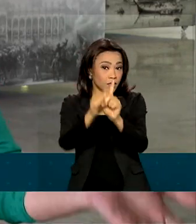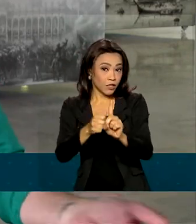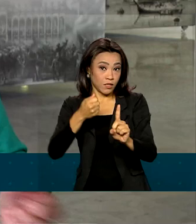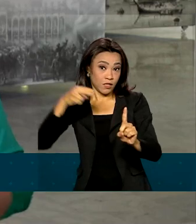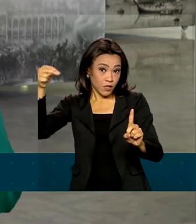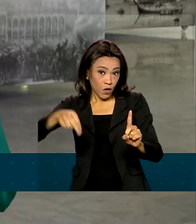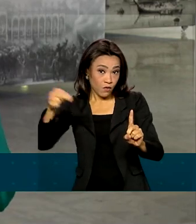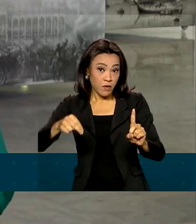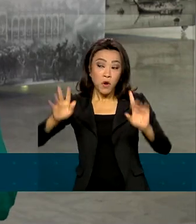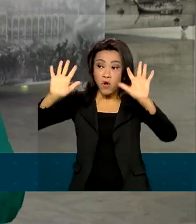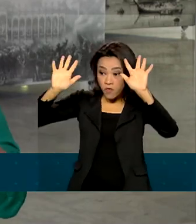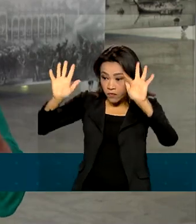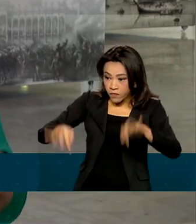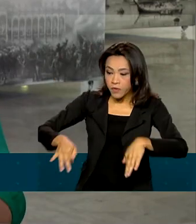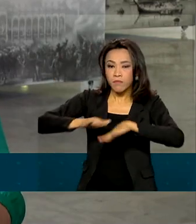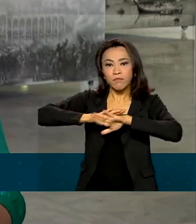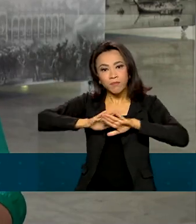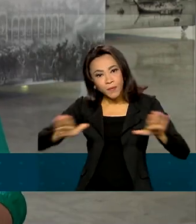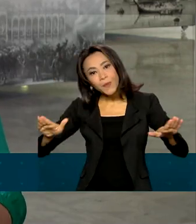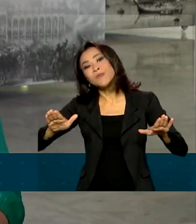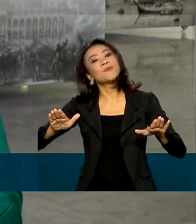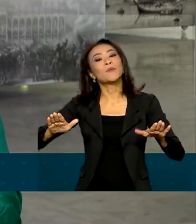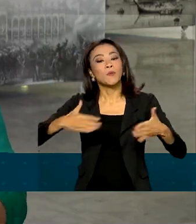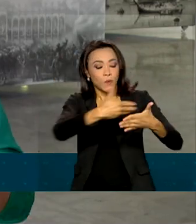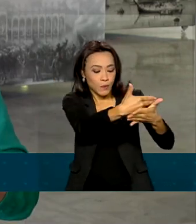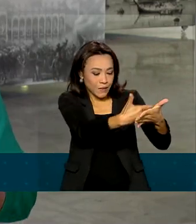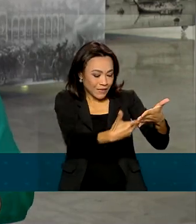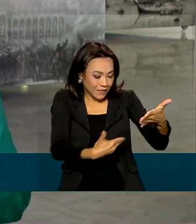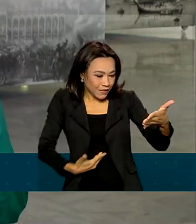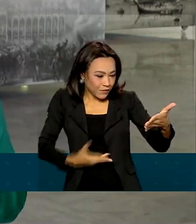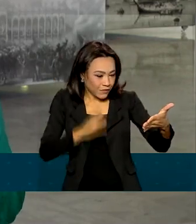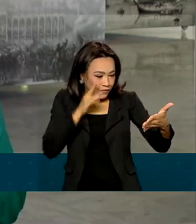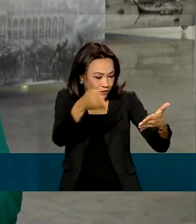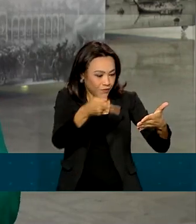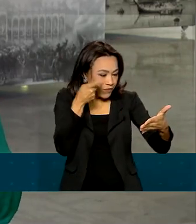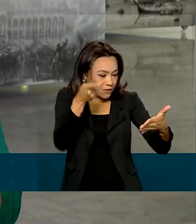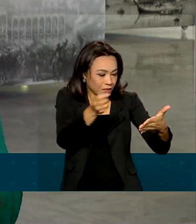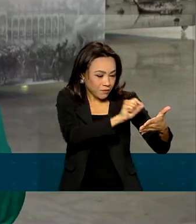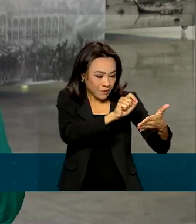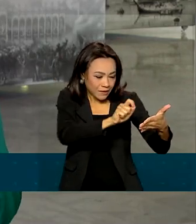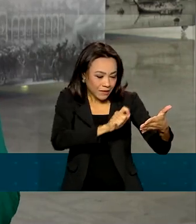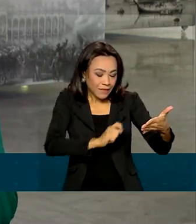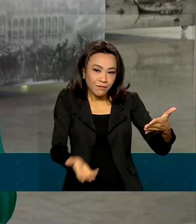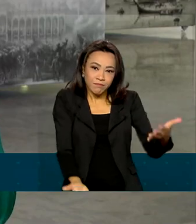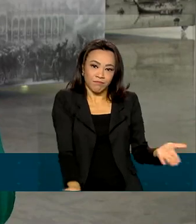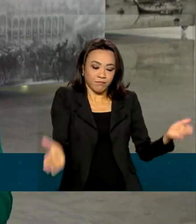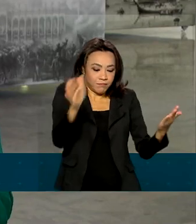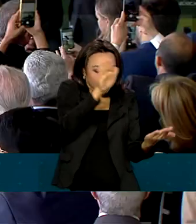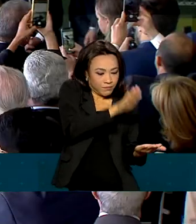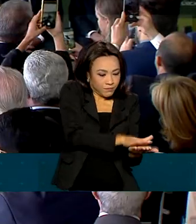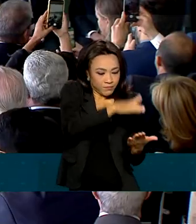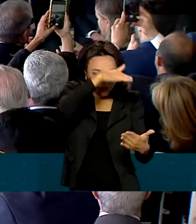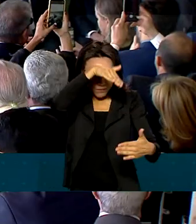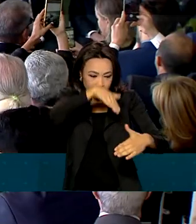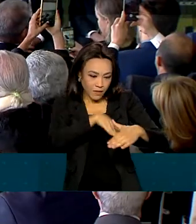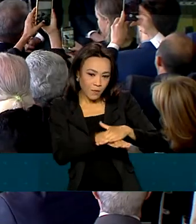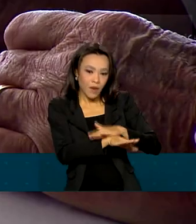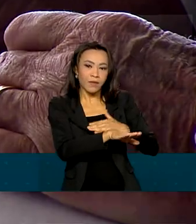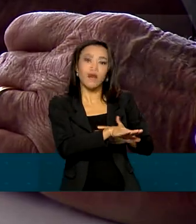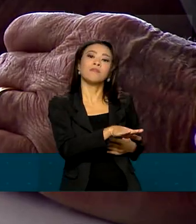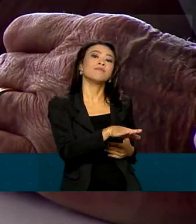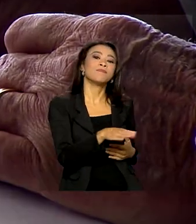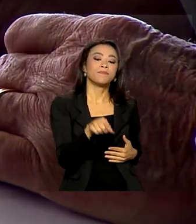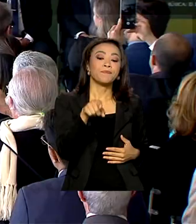terminar a exposição, o livro de visitantes será guardado na caixa do bicentenário da independência. O presidente